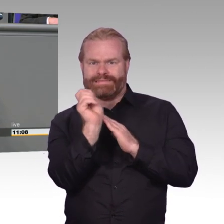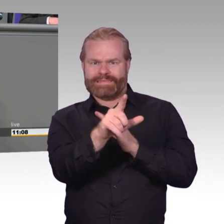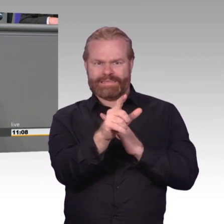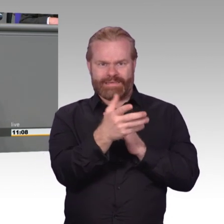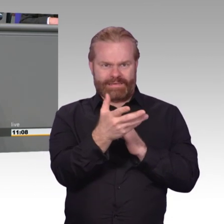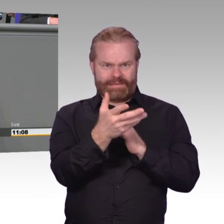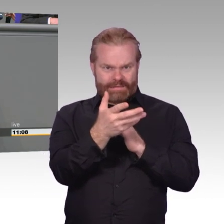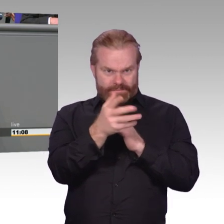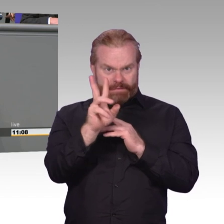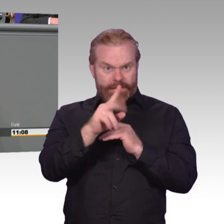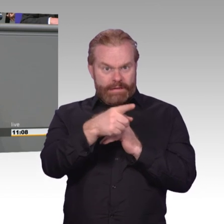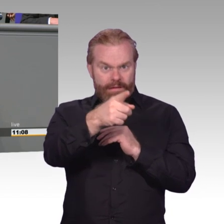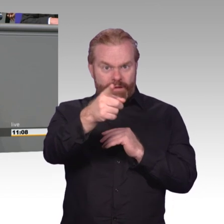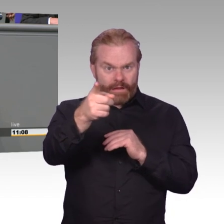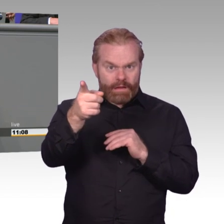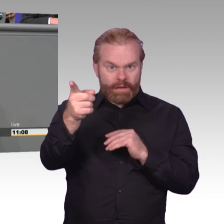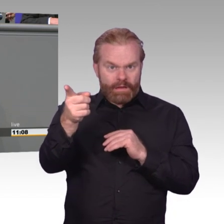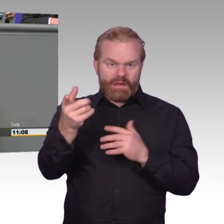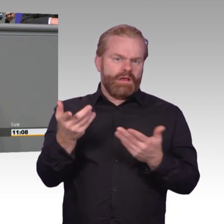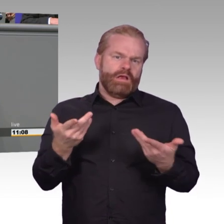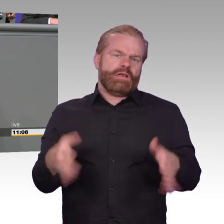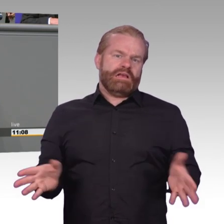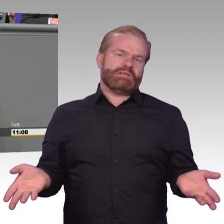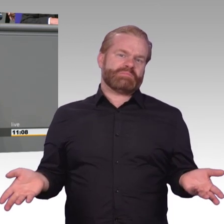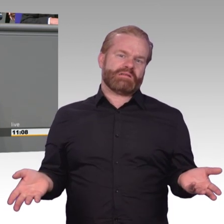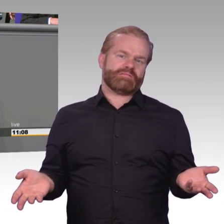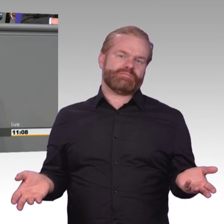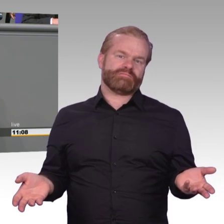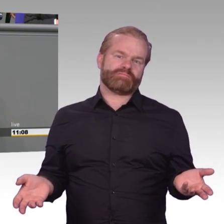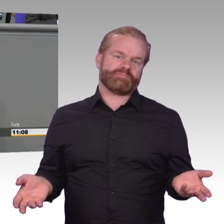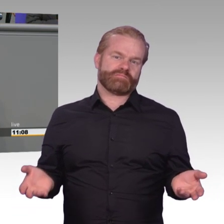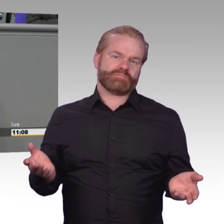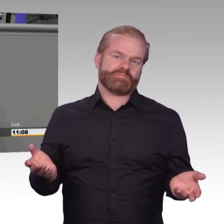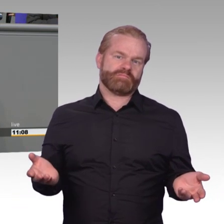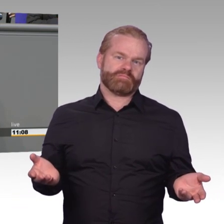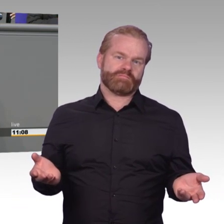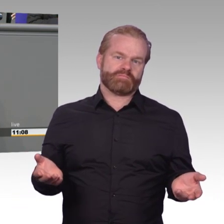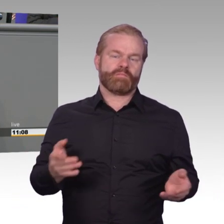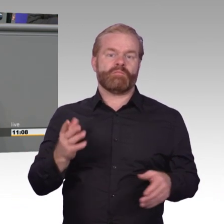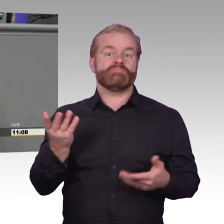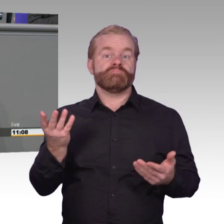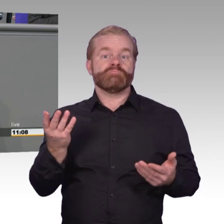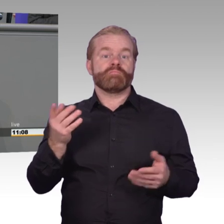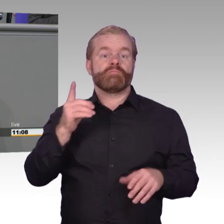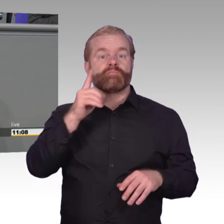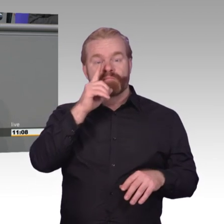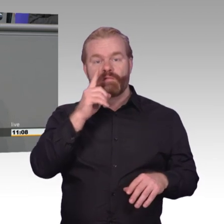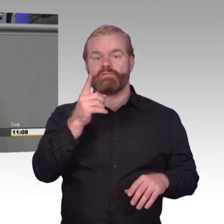versenden unverschlüsselte E-Mails wie Postkarten, die im Zweifel jeder mitlesen kann. Aus dem Privat, aus dem